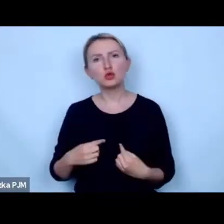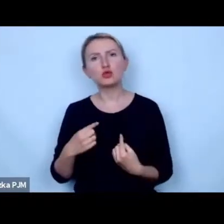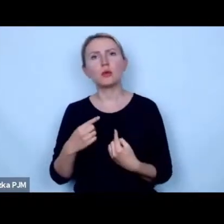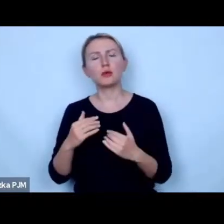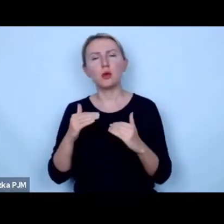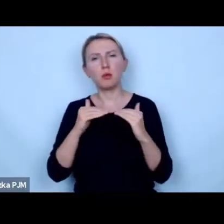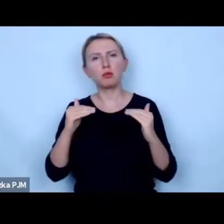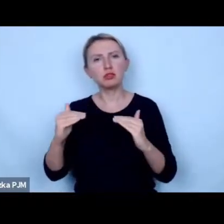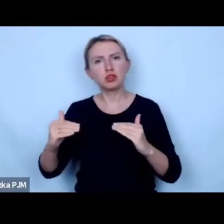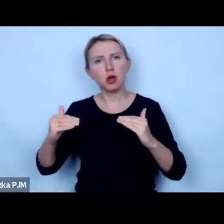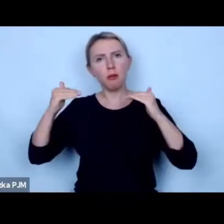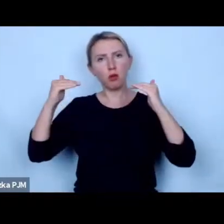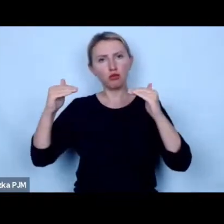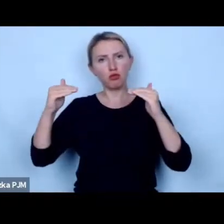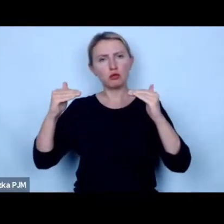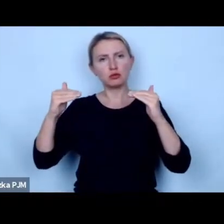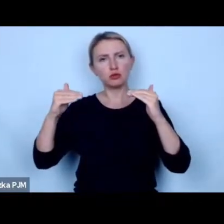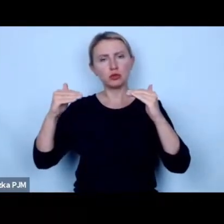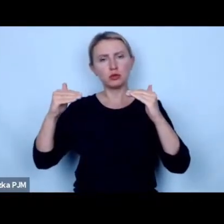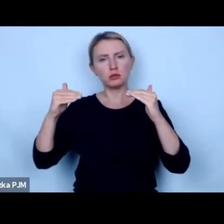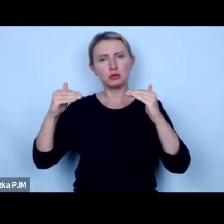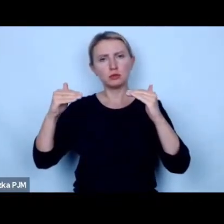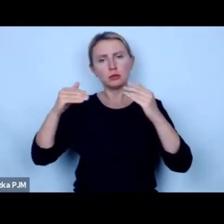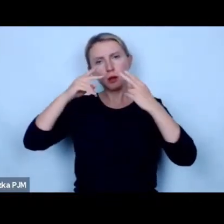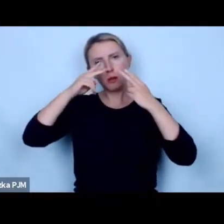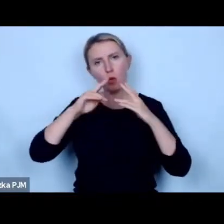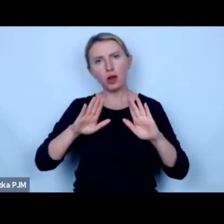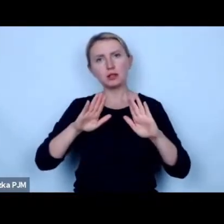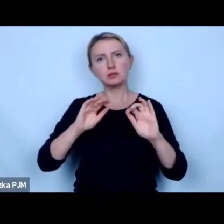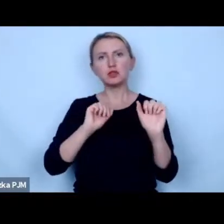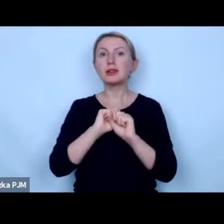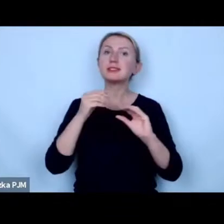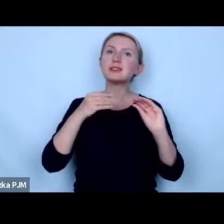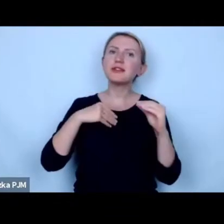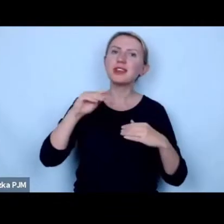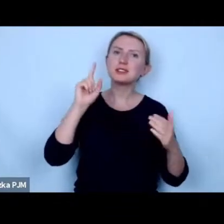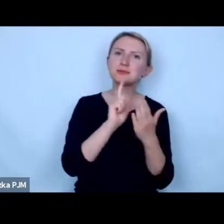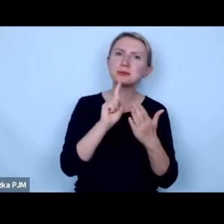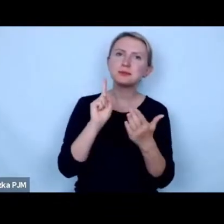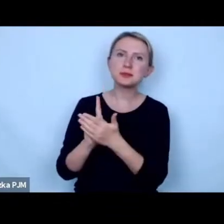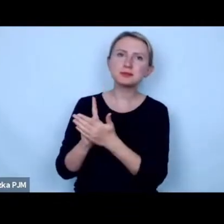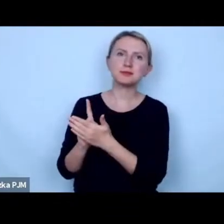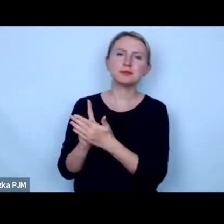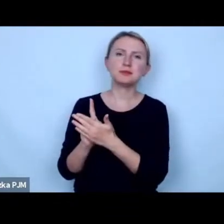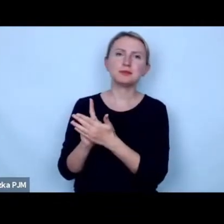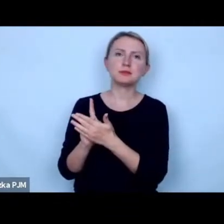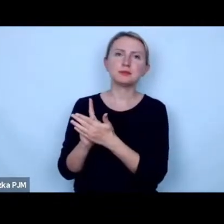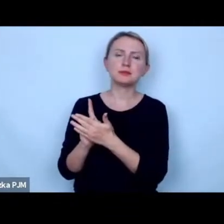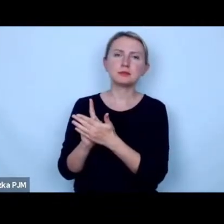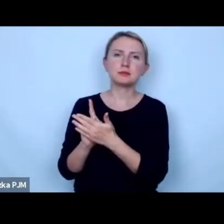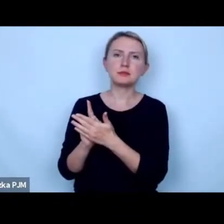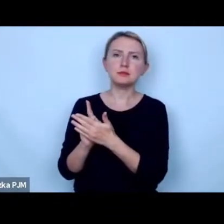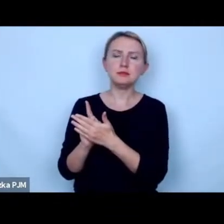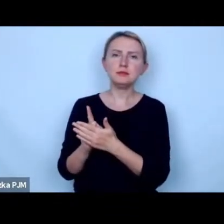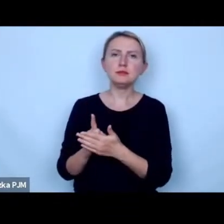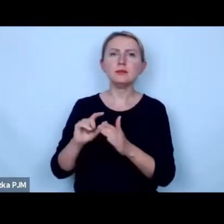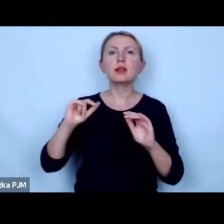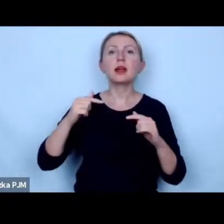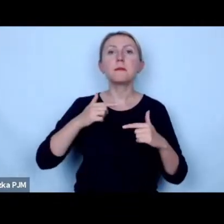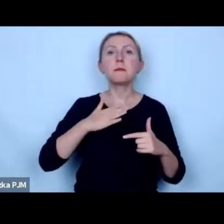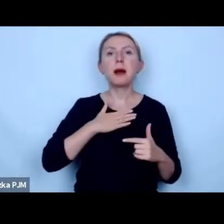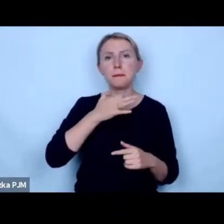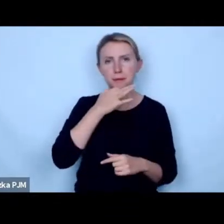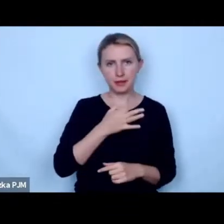poprzeczkę i pokazują że jest więcej do zdobycia i teraz ja tutaj mam